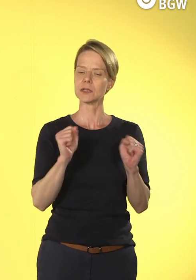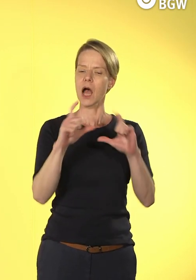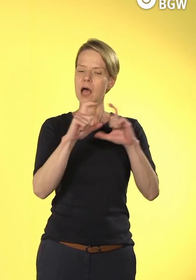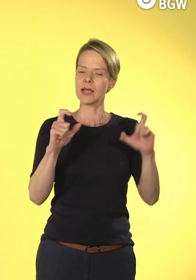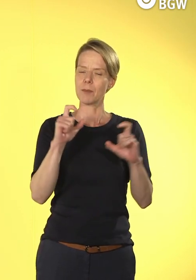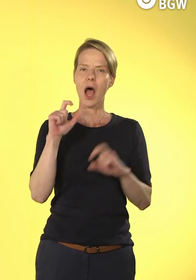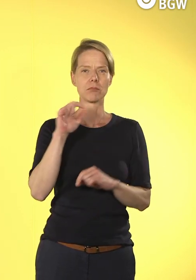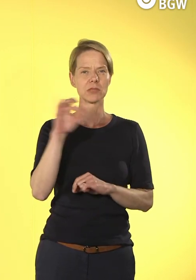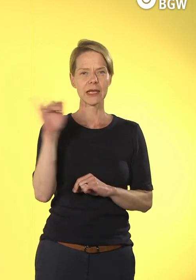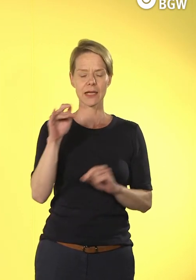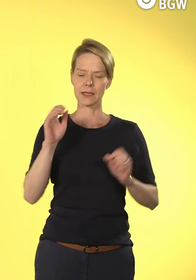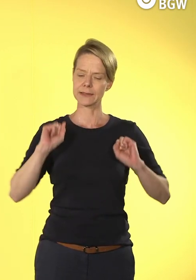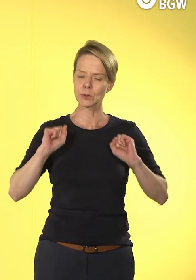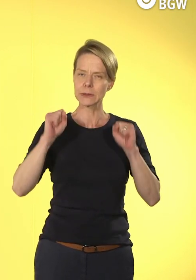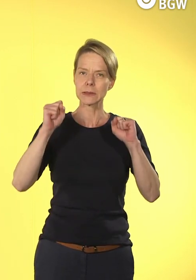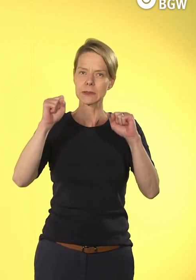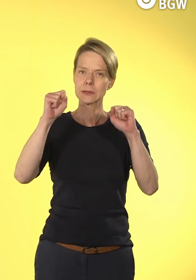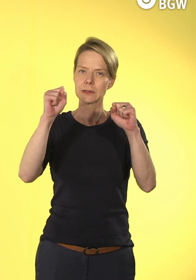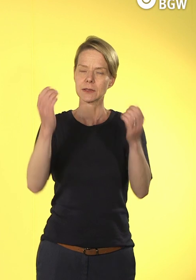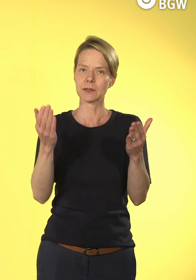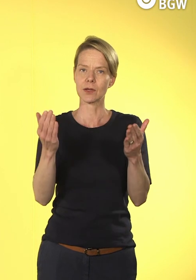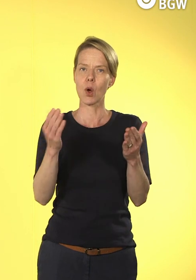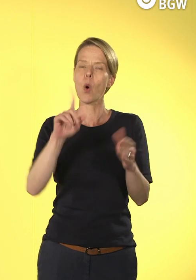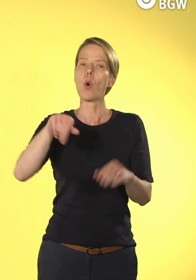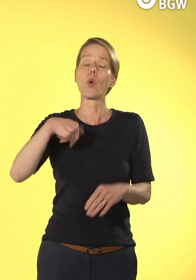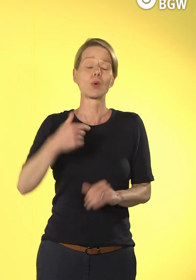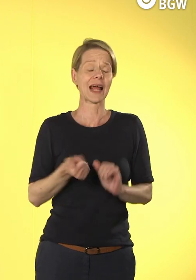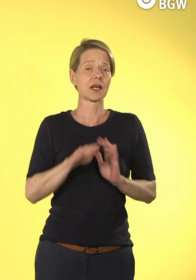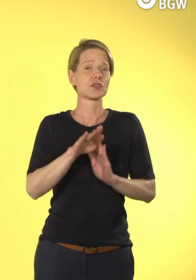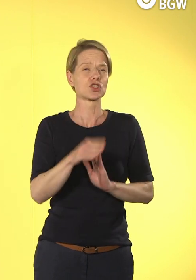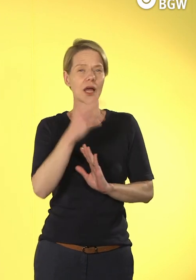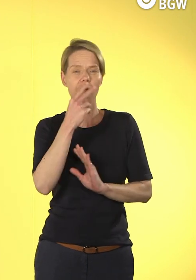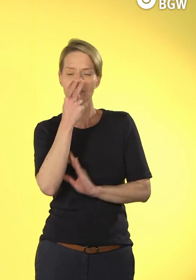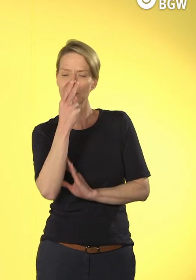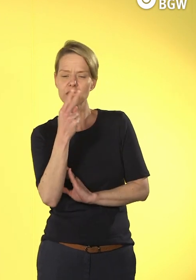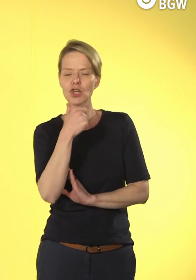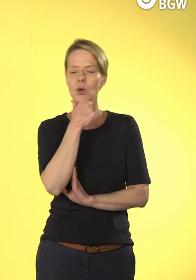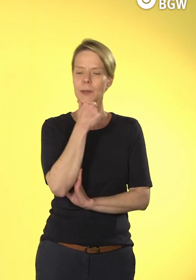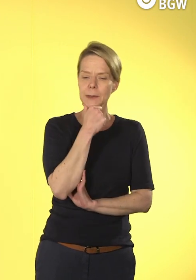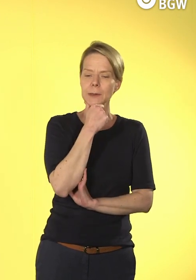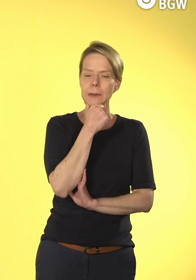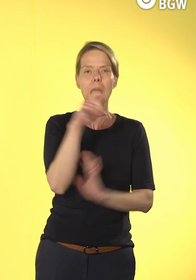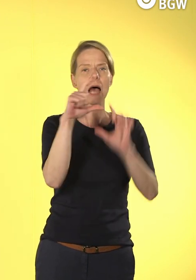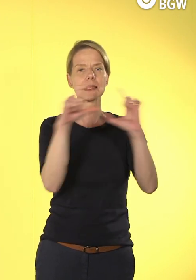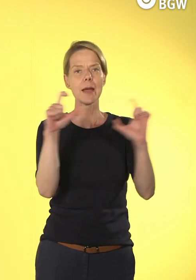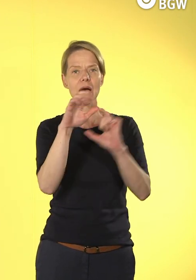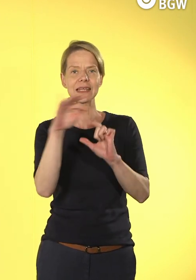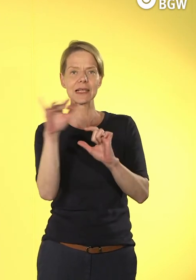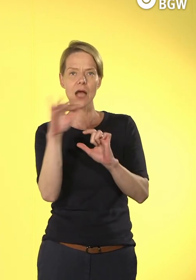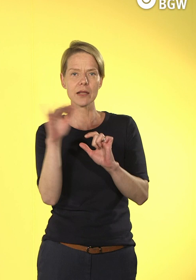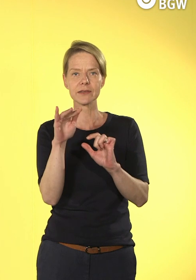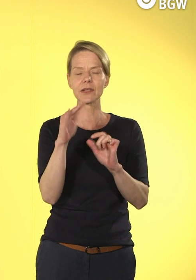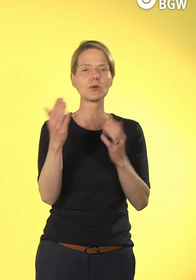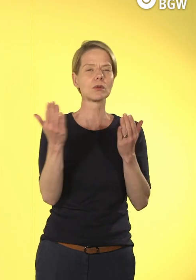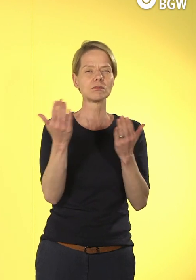Weiser gerade gesagt hat, zu schauen, was gibt es denn da für verschiedene Sichtweisen auf das Thema. Und bei der Kundensicht haben wir dann verschiedene